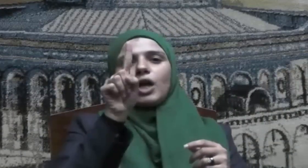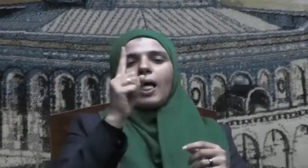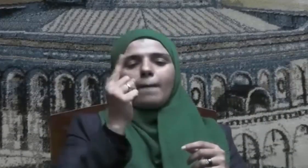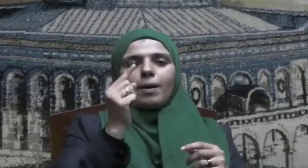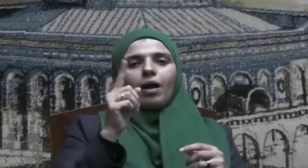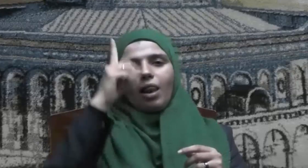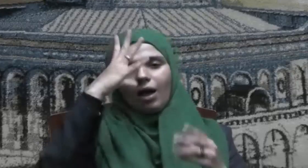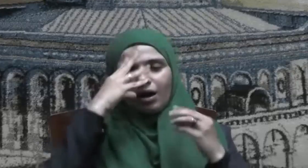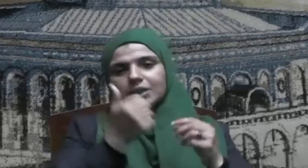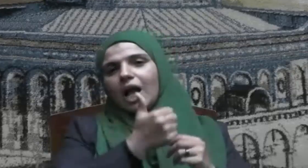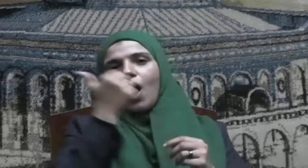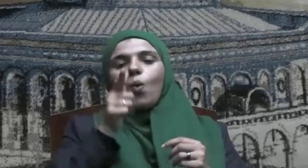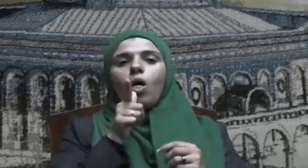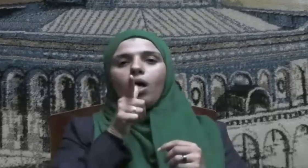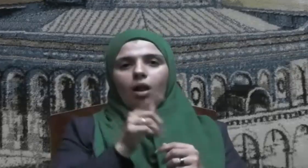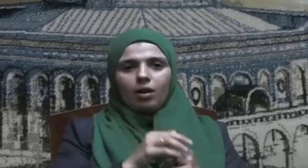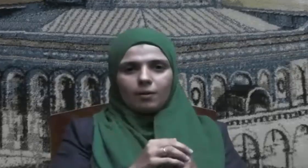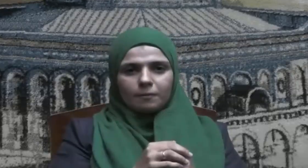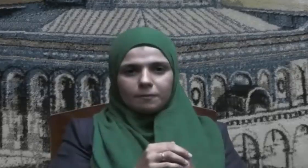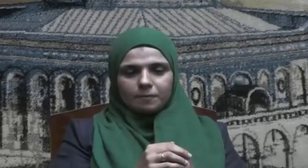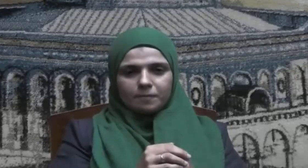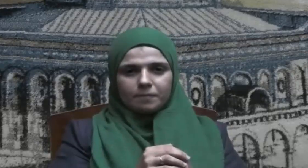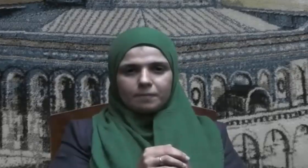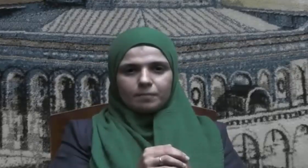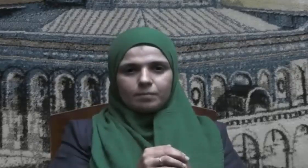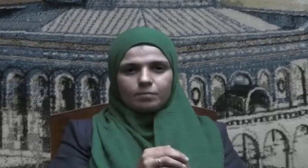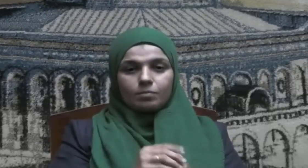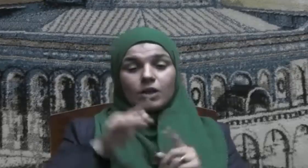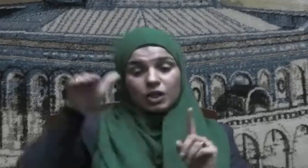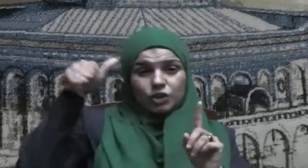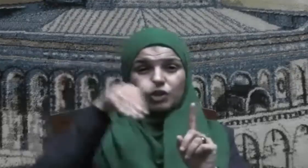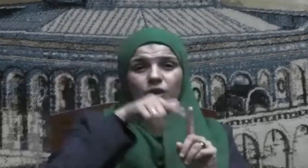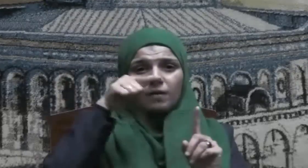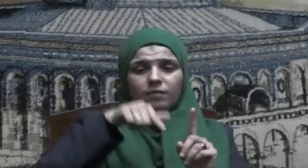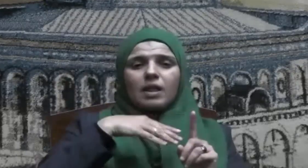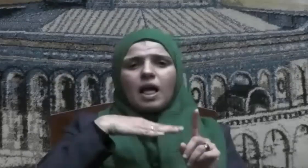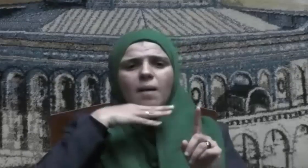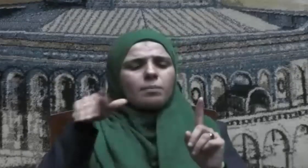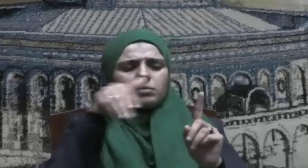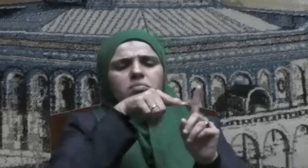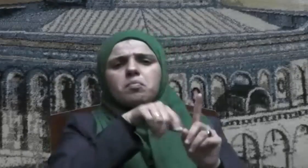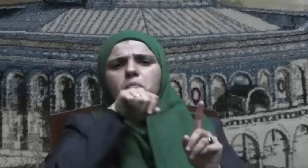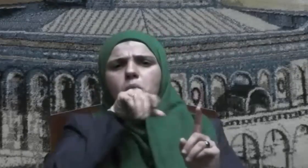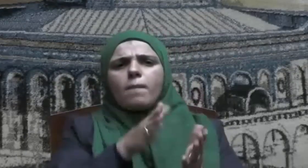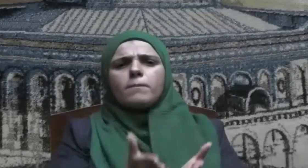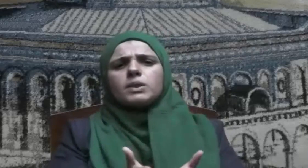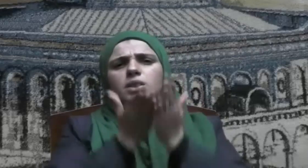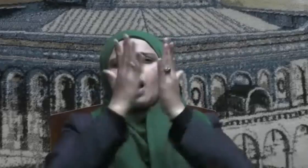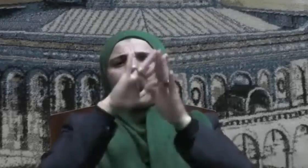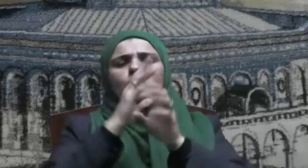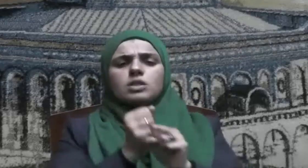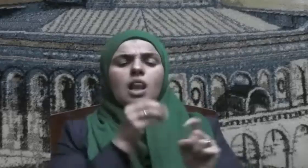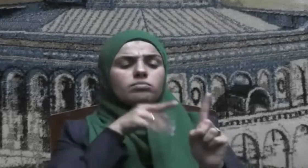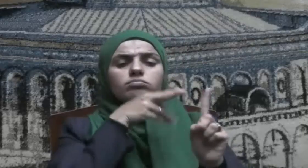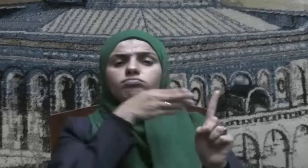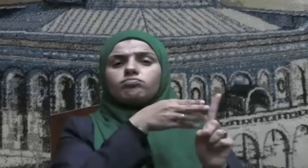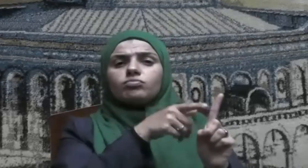تعالى عنه قال جيل بأي إلى النبي صلى الله عليه وسلم أي